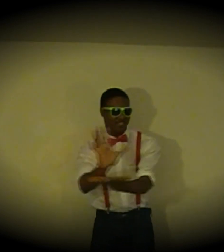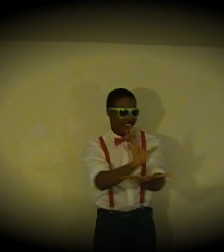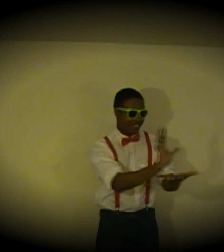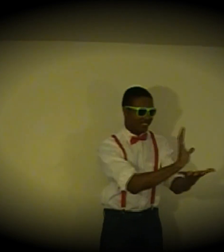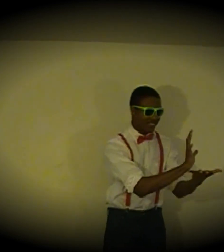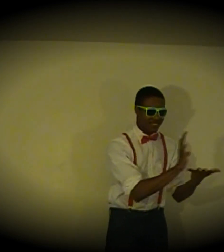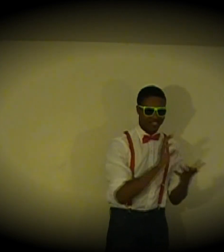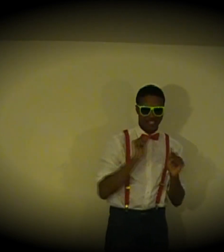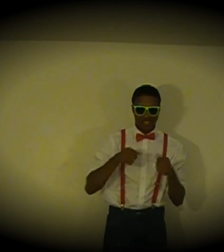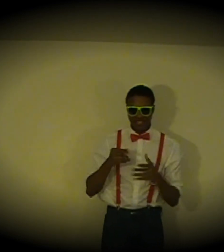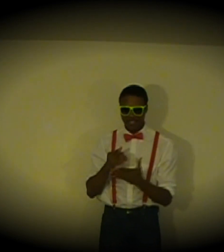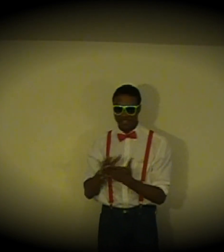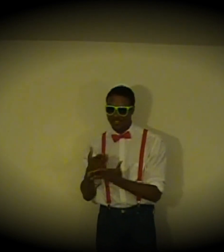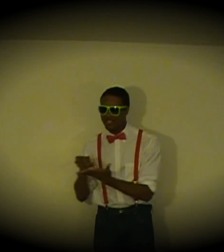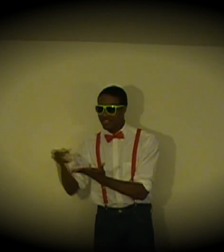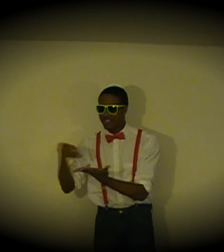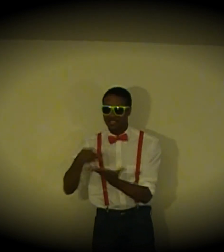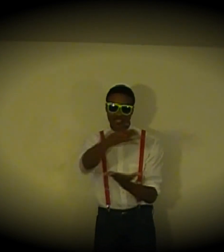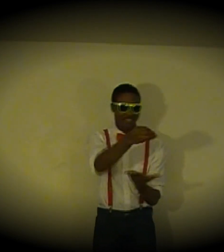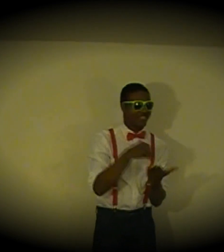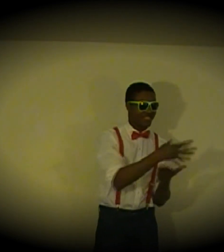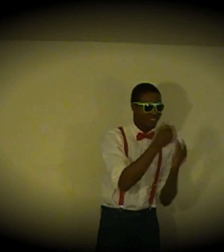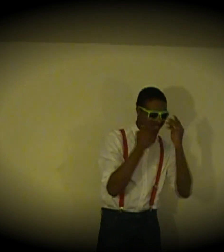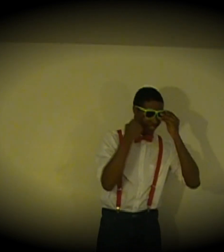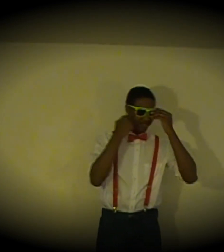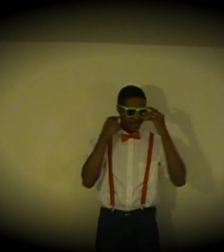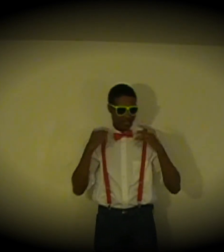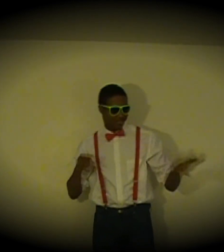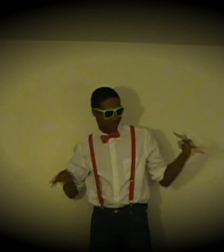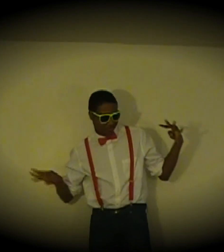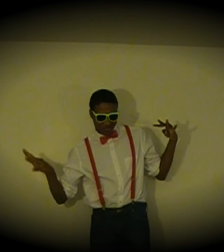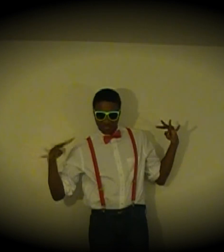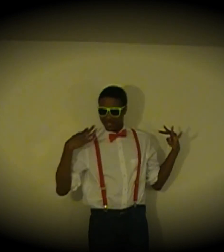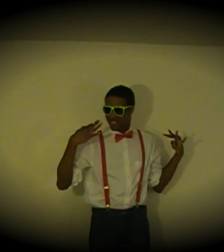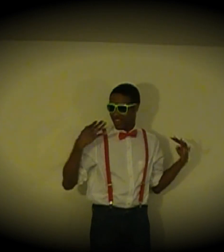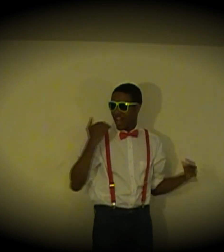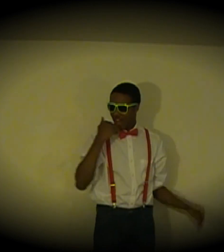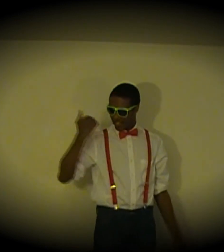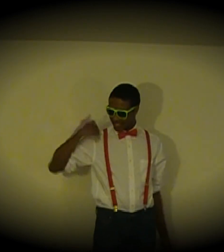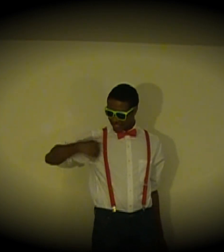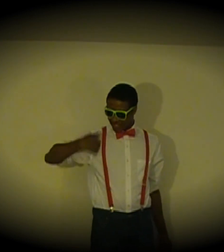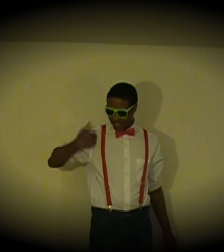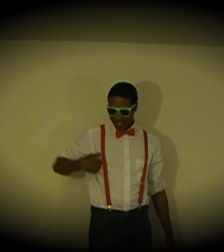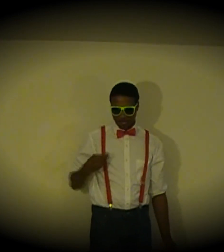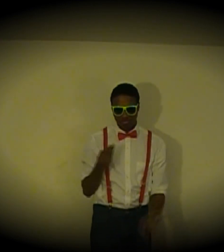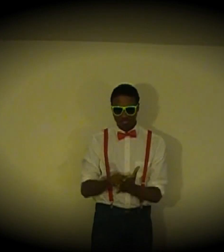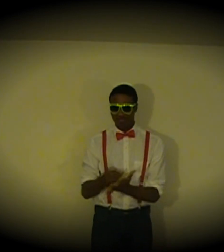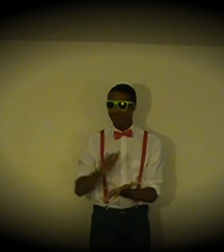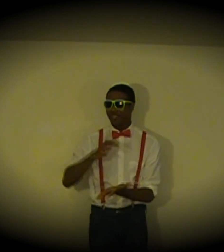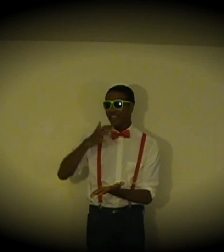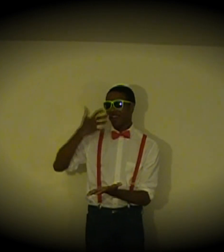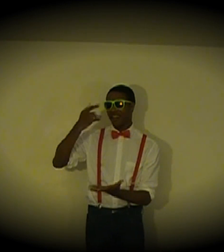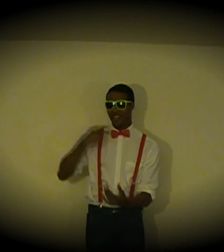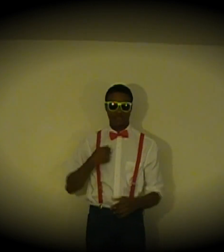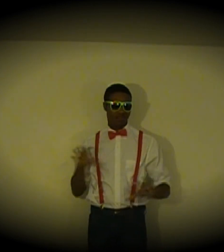에이 섹시티레이디 오빤 오빤 오빤 오빤 오빤 강남스타일 에이